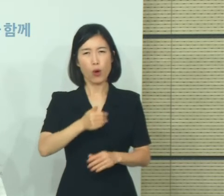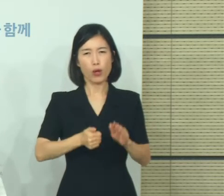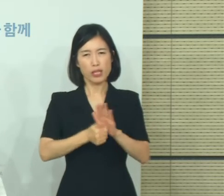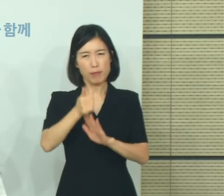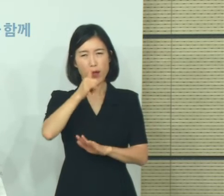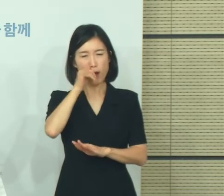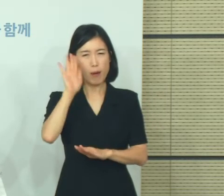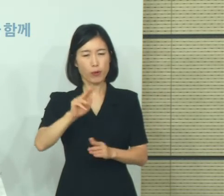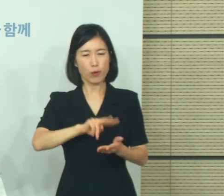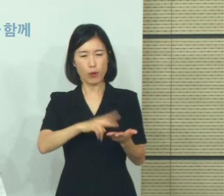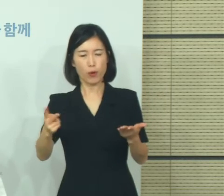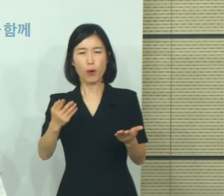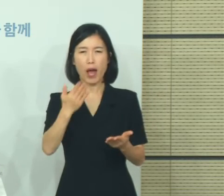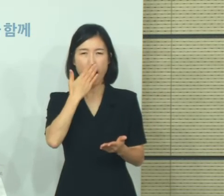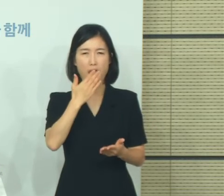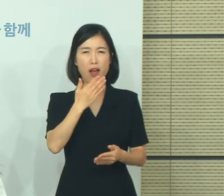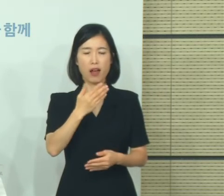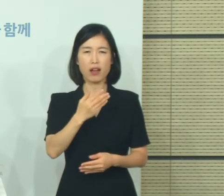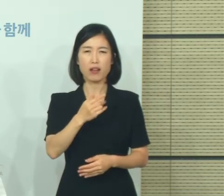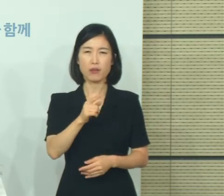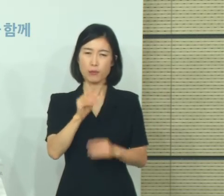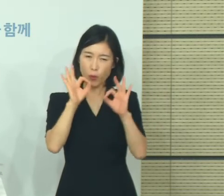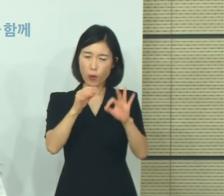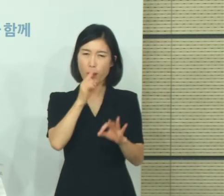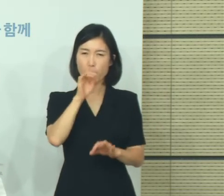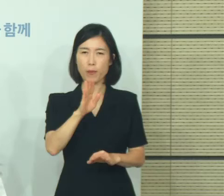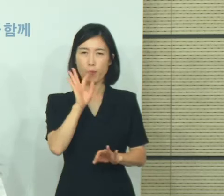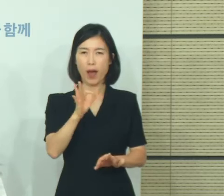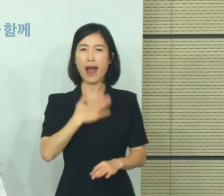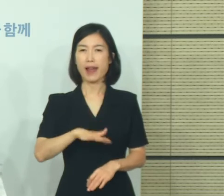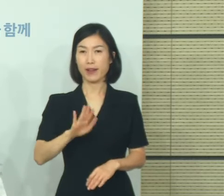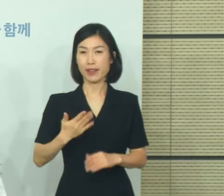전환 가능성을 보여준다고 할 수 있겠습니다.